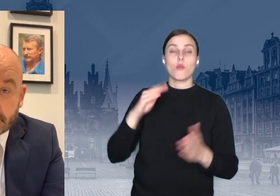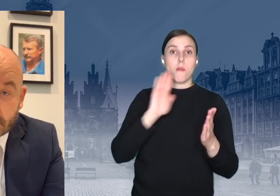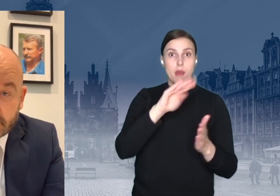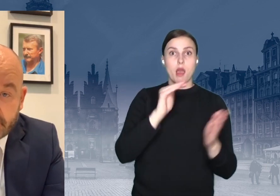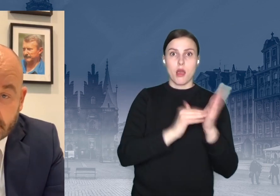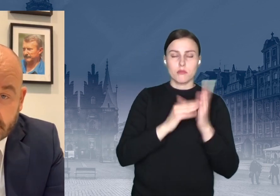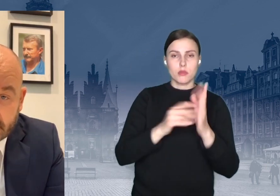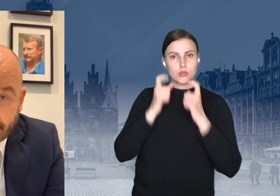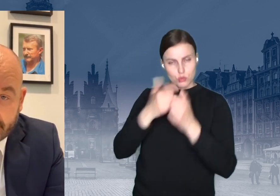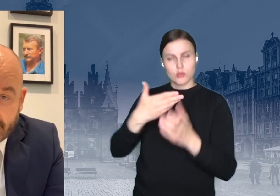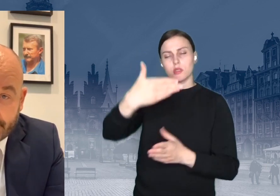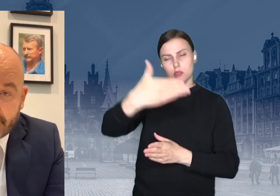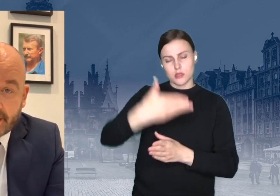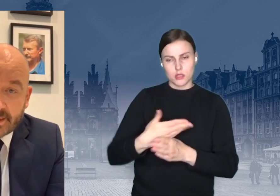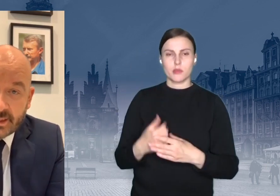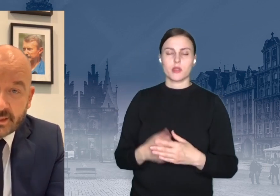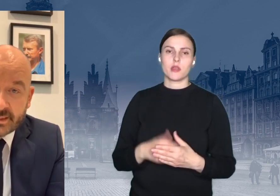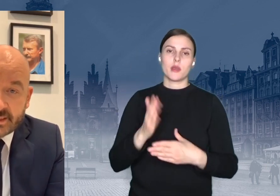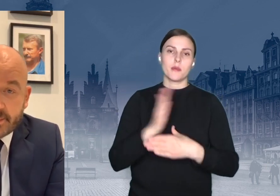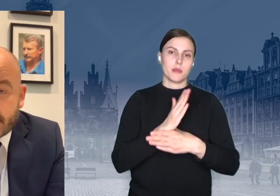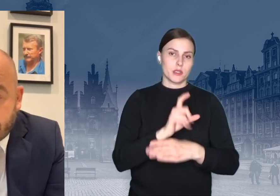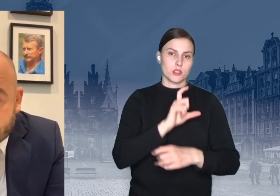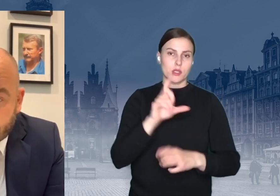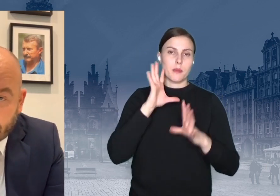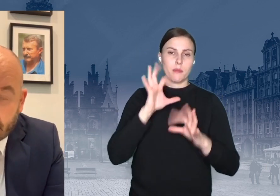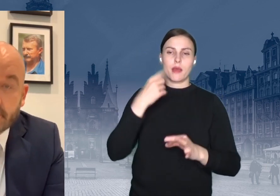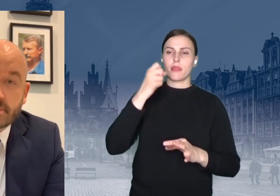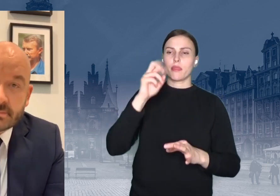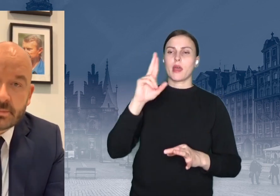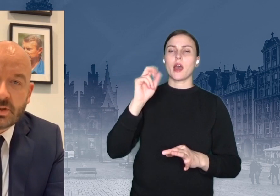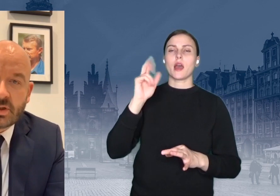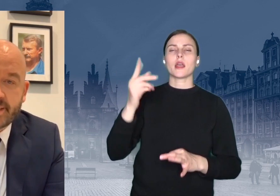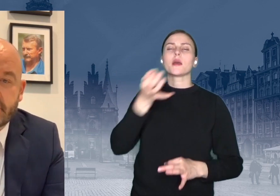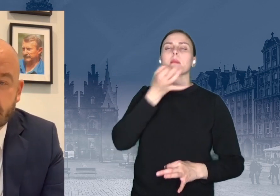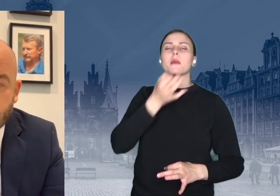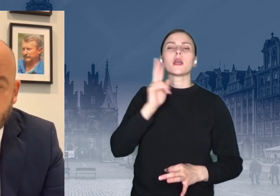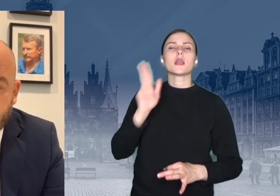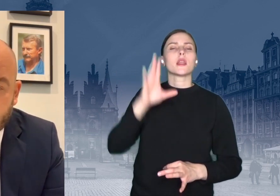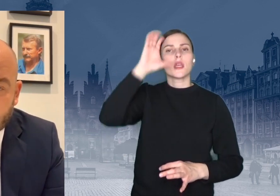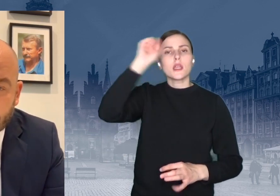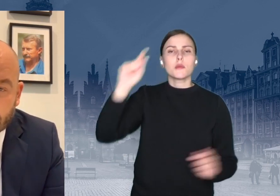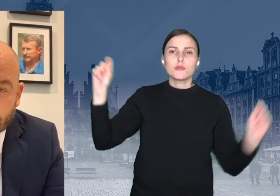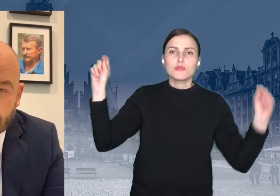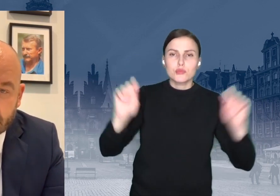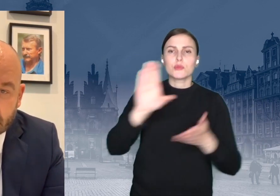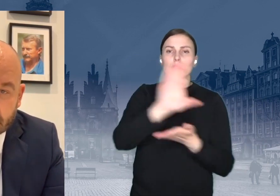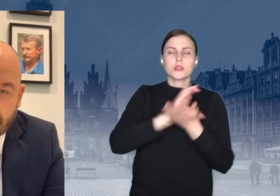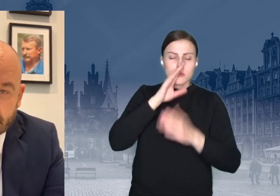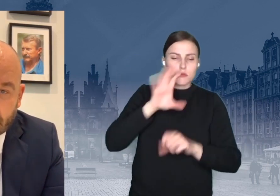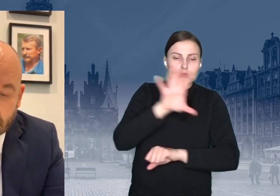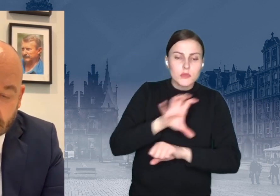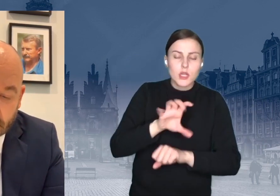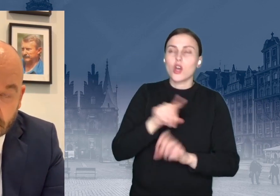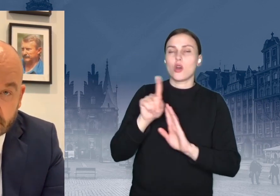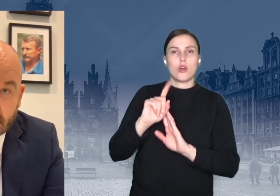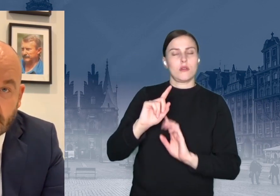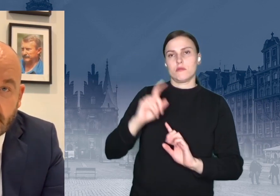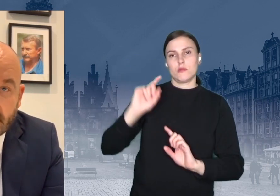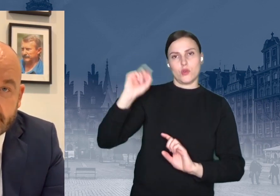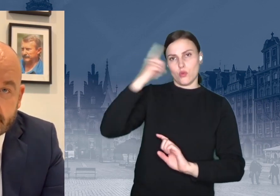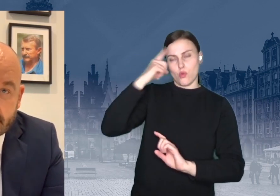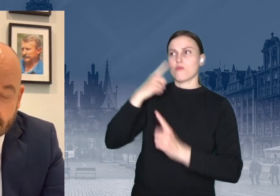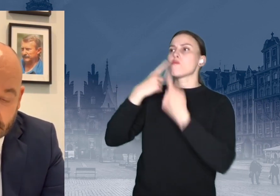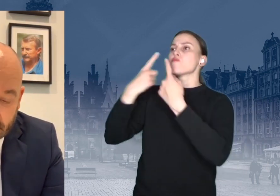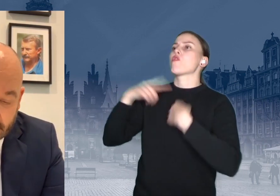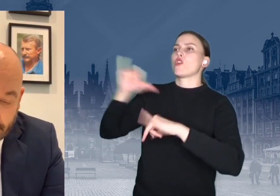zapraszam. Tutaj w międzyczasie pan Darek pyta, kiedy kibice na stadionie... No, kochani, to wszystko zależy od rządu. To wszystko zależy od rządu i od